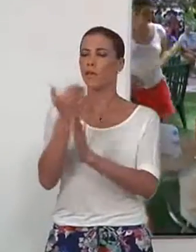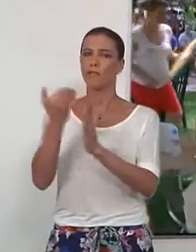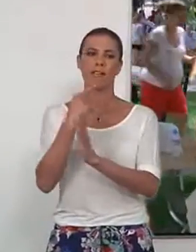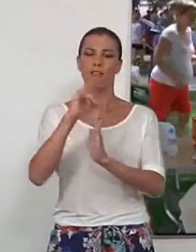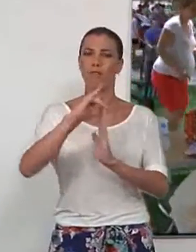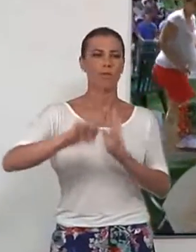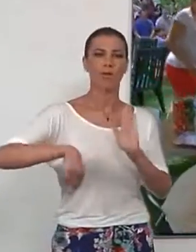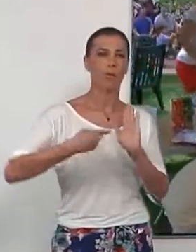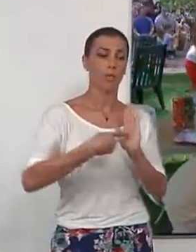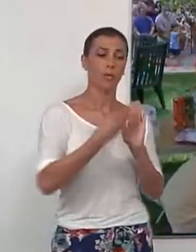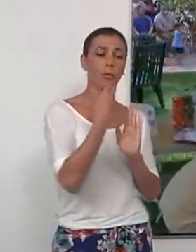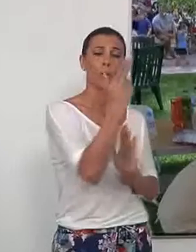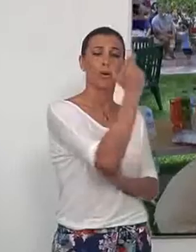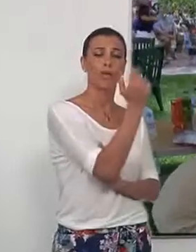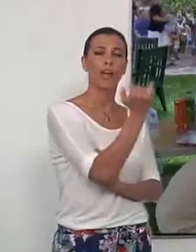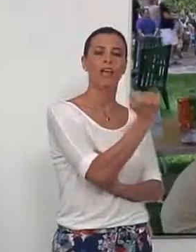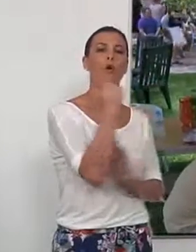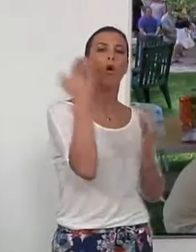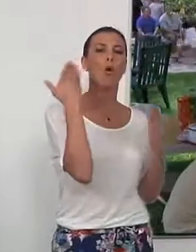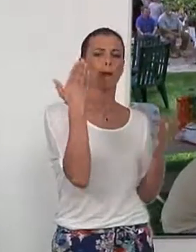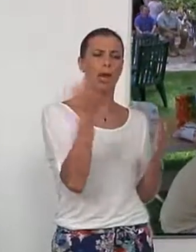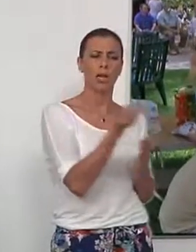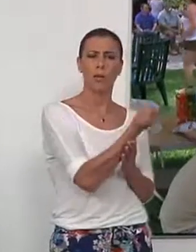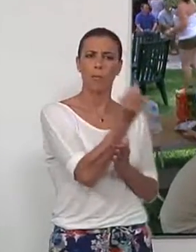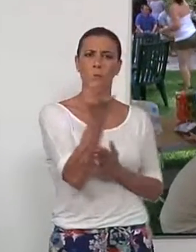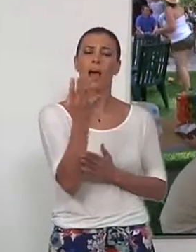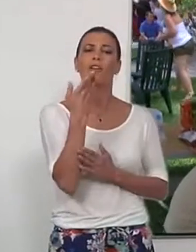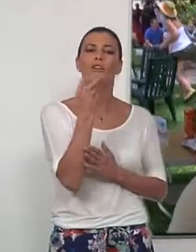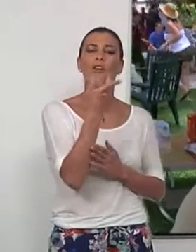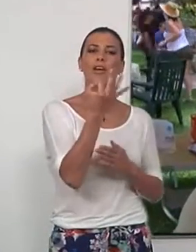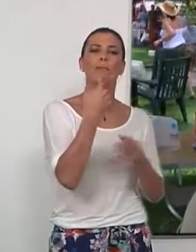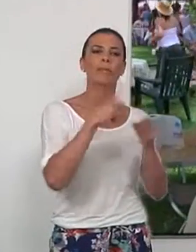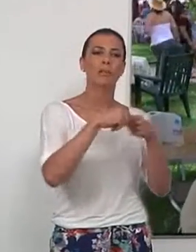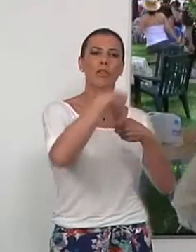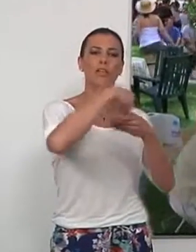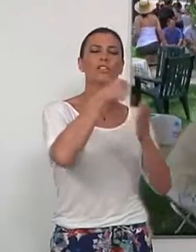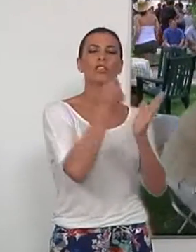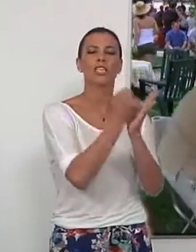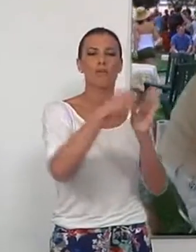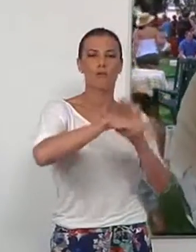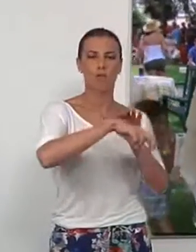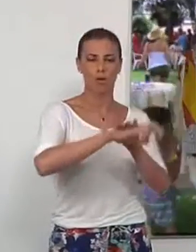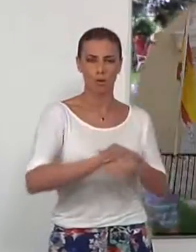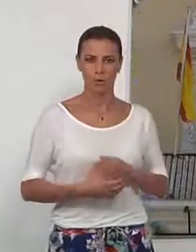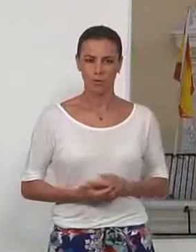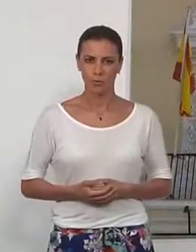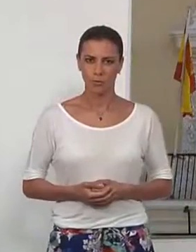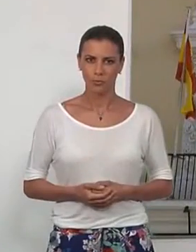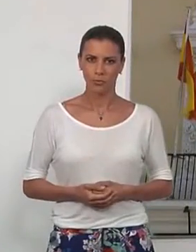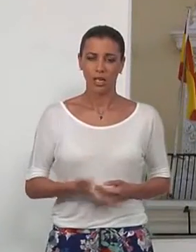jornada del viernes con el homenaje a varios miembros de las peñas de fútbol. El Ayuntamiento de Montreal